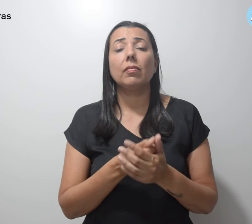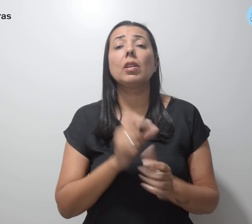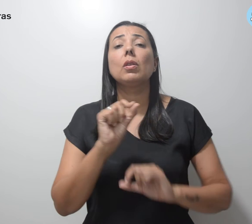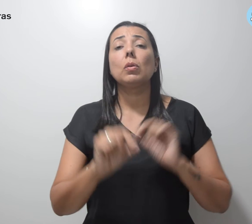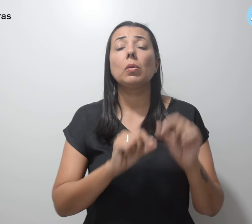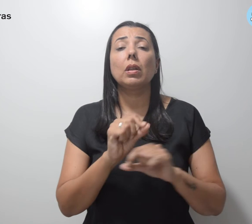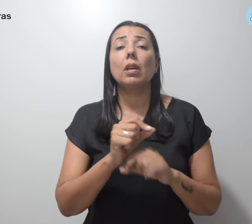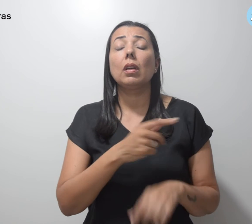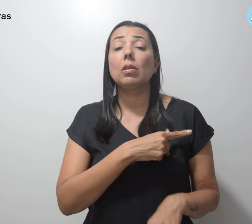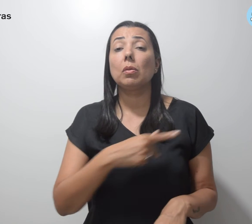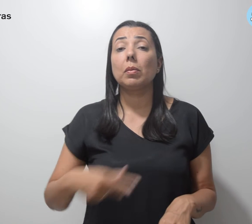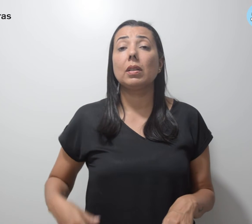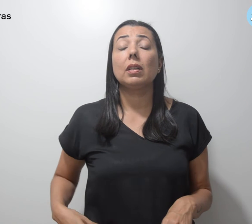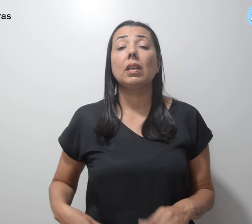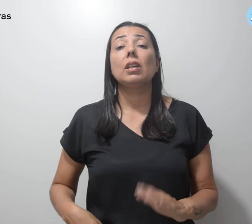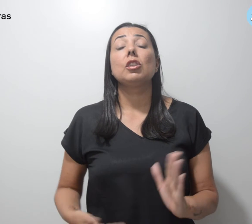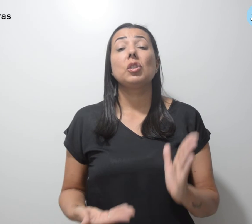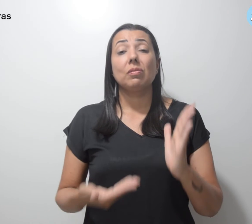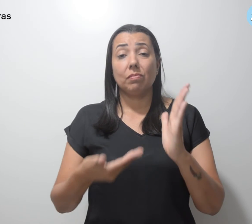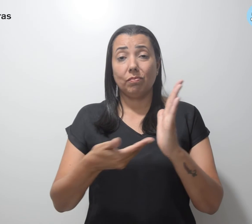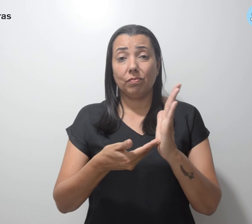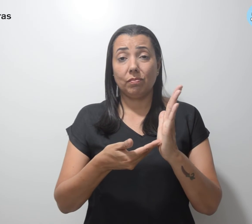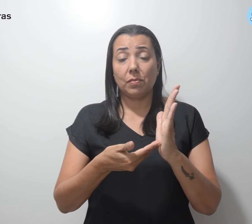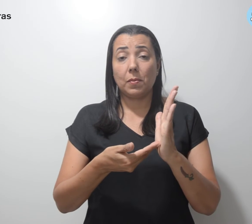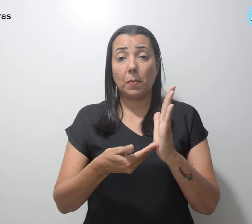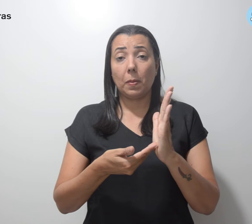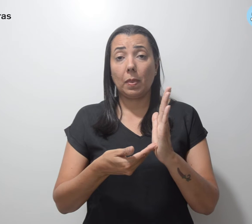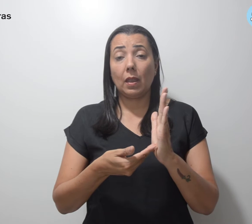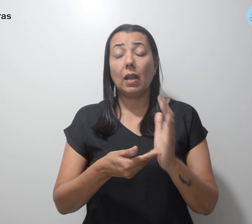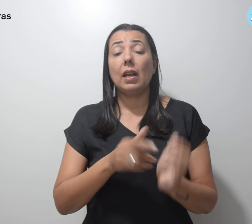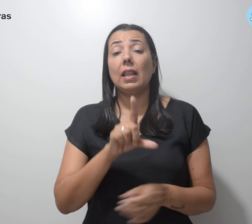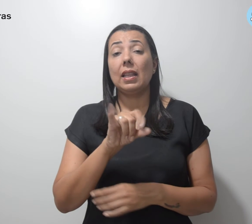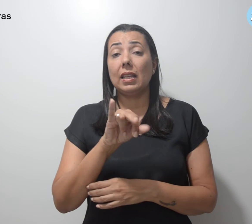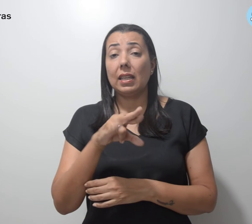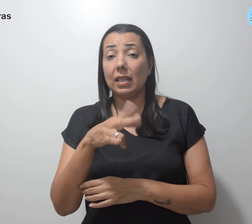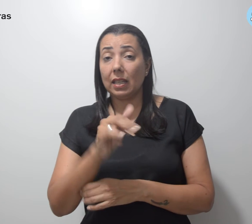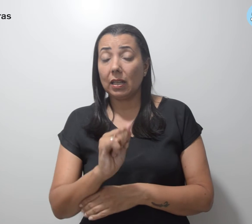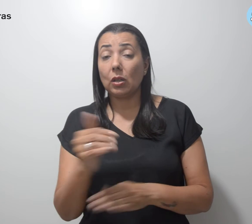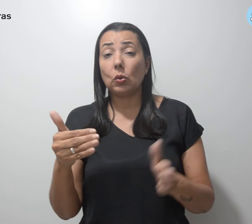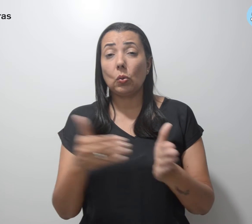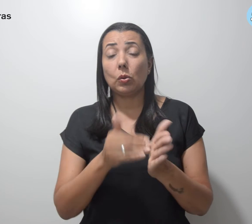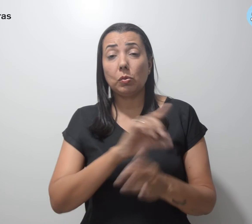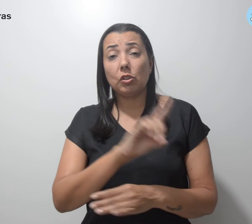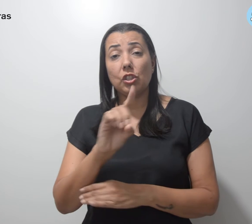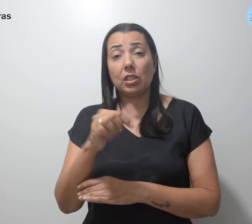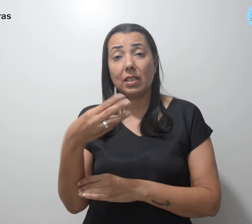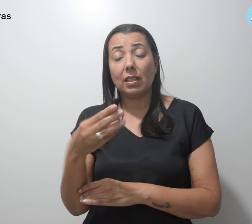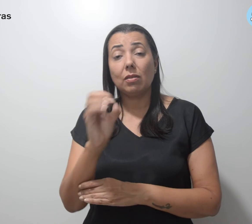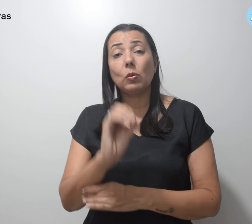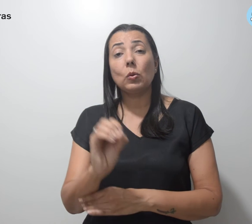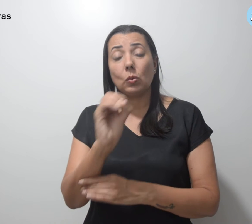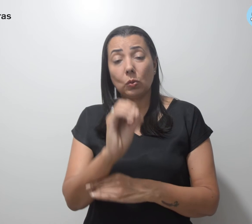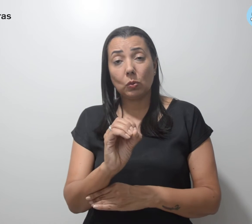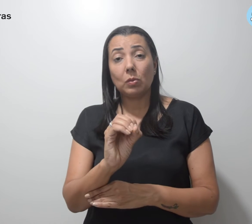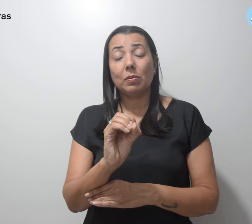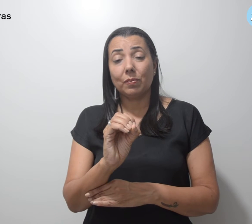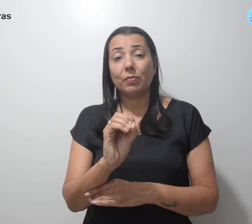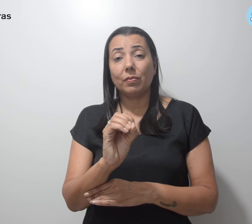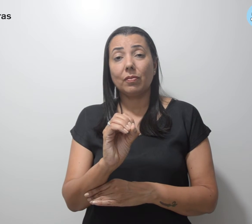presidente da Câmara dos Deputados, Arthur Lira, no último dia 3 de outubro. Reeleito